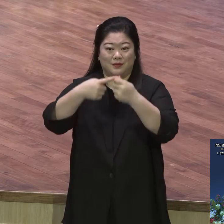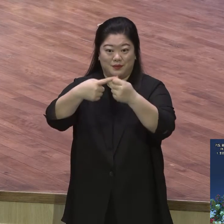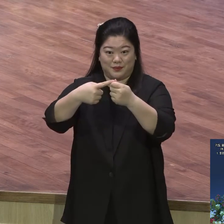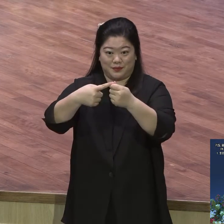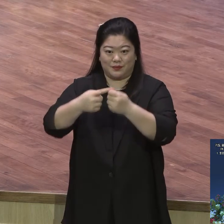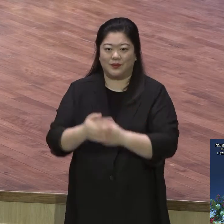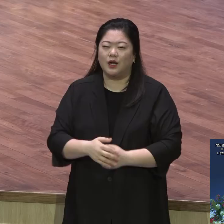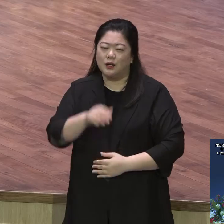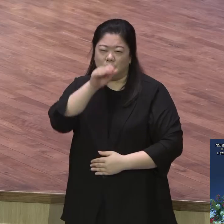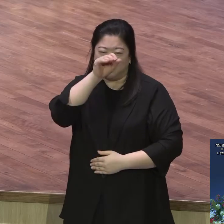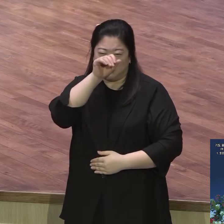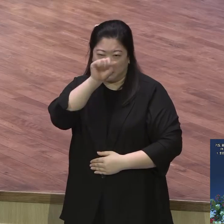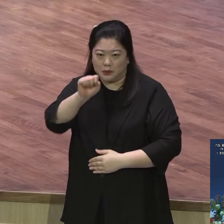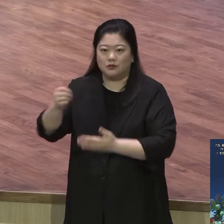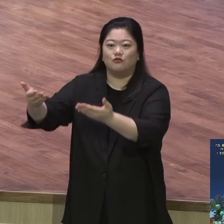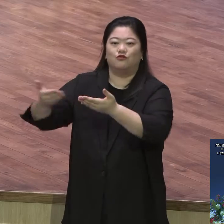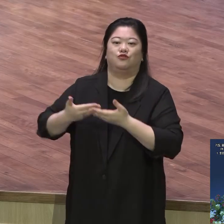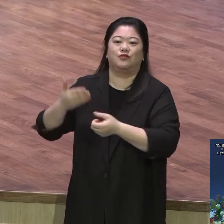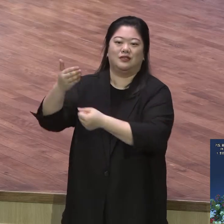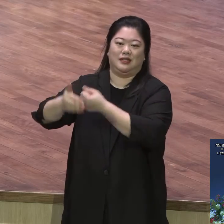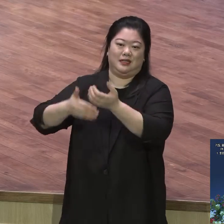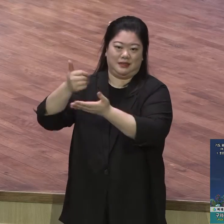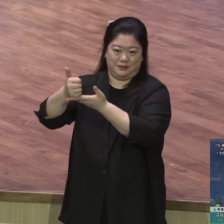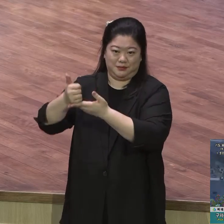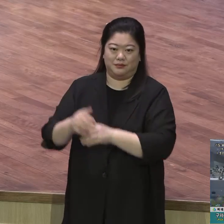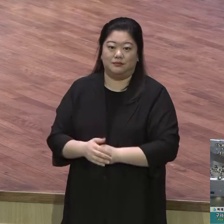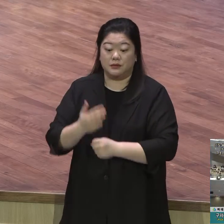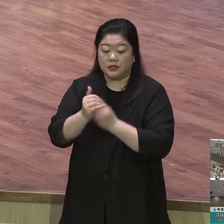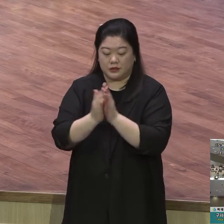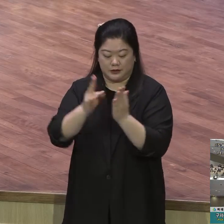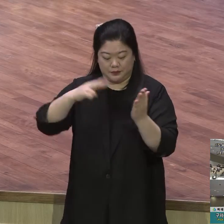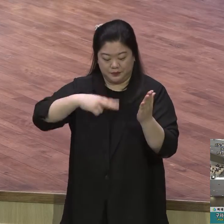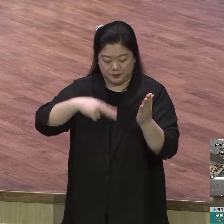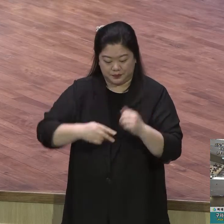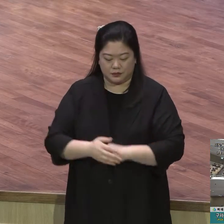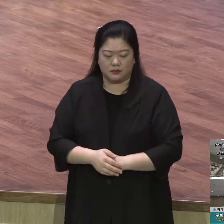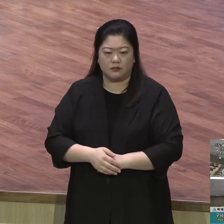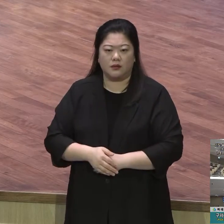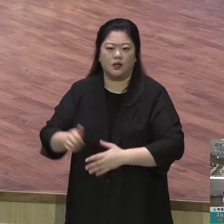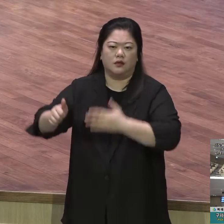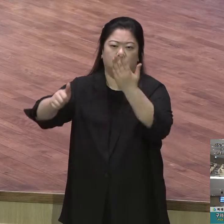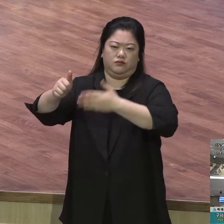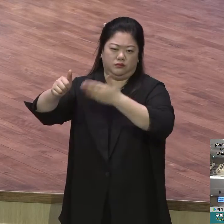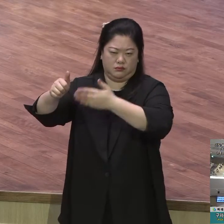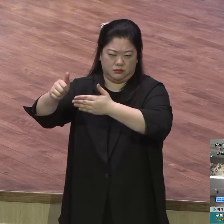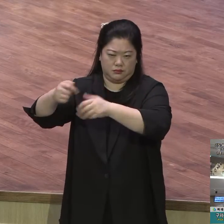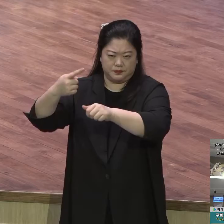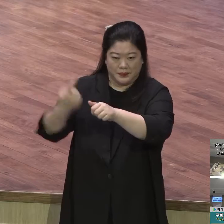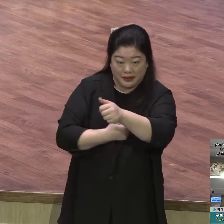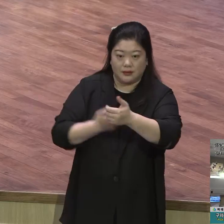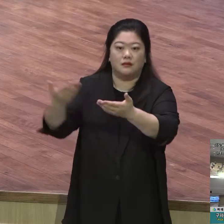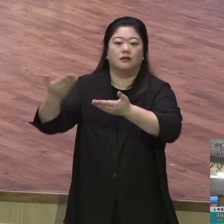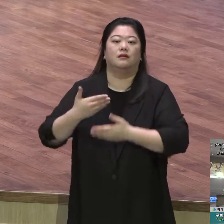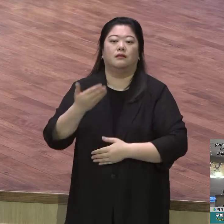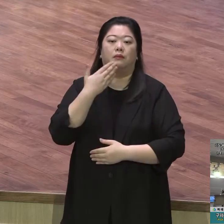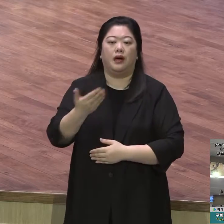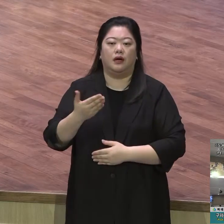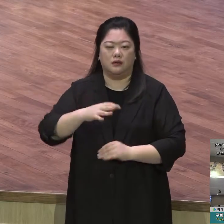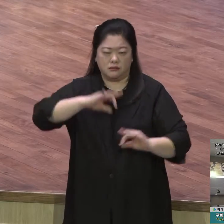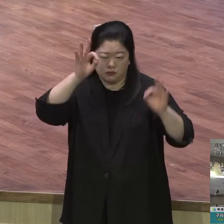주시는 하나님이십니다. 7절 8절 봅니다. 구하라 그리하면 내게 주실 것이요. 찾으라 그리하면